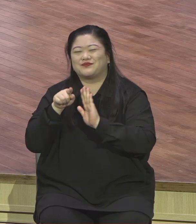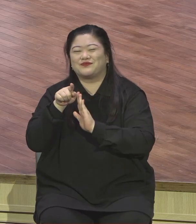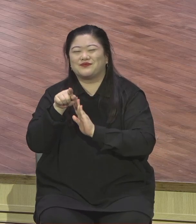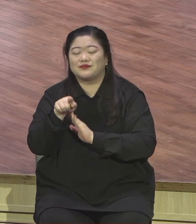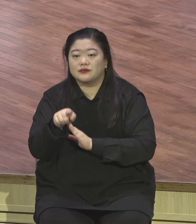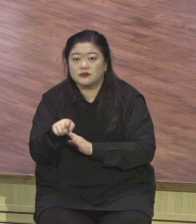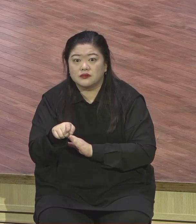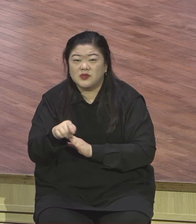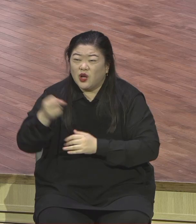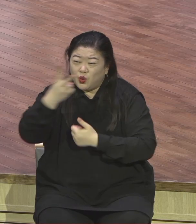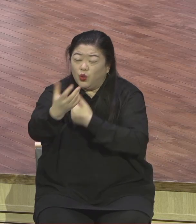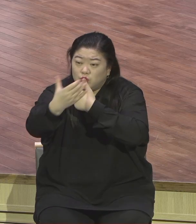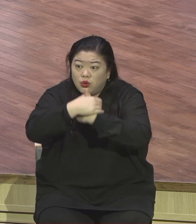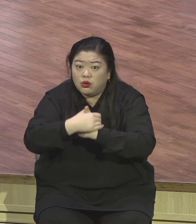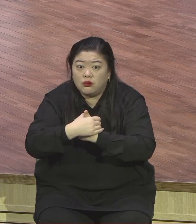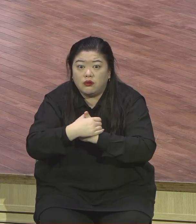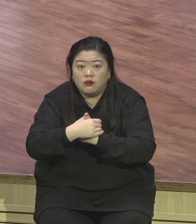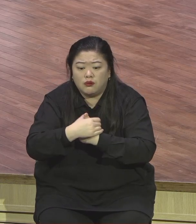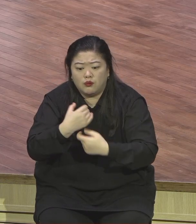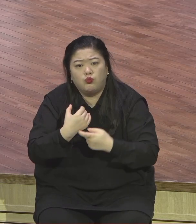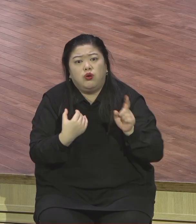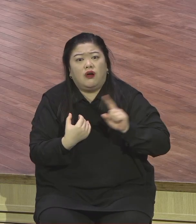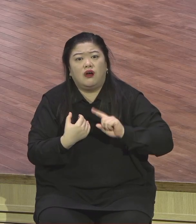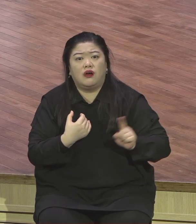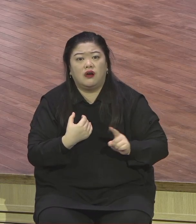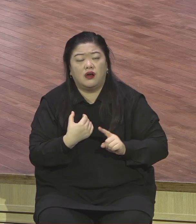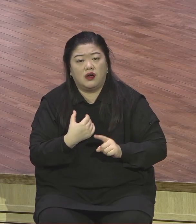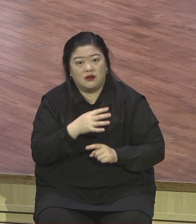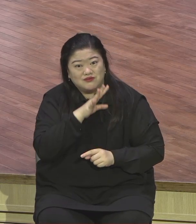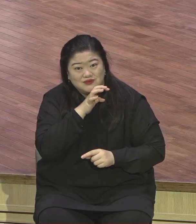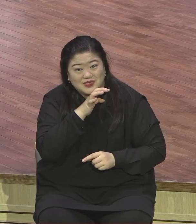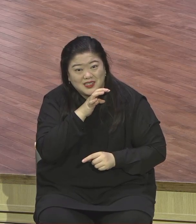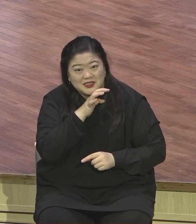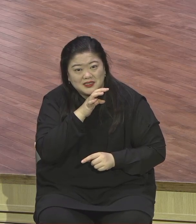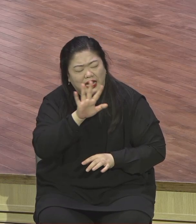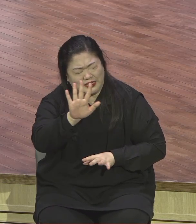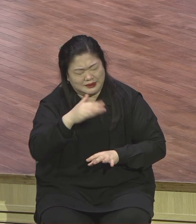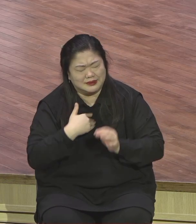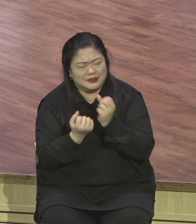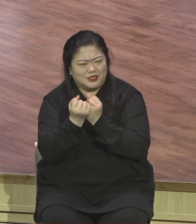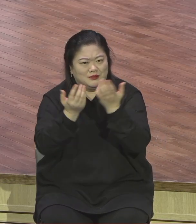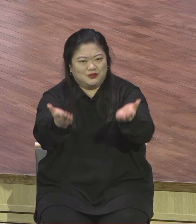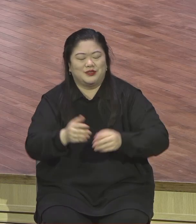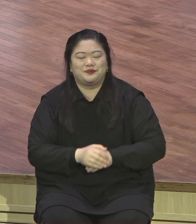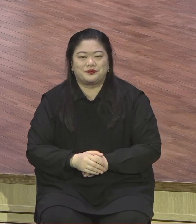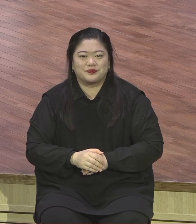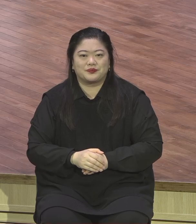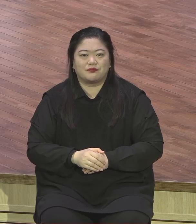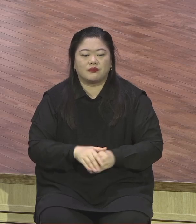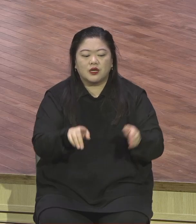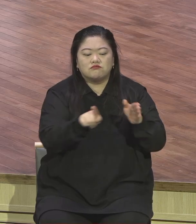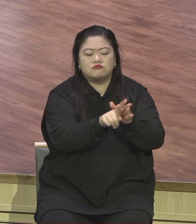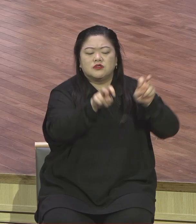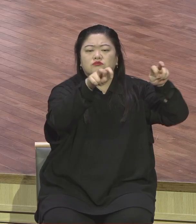있습니다. 수많은 불신자들이 예수를 믿게 되면 예수를 안